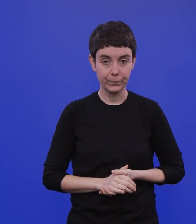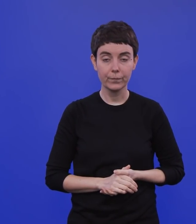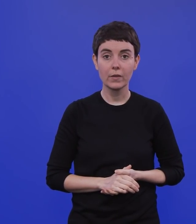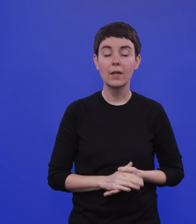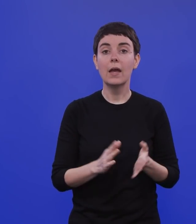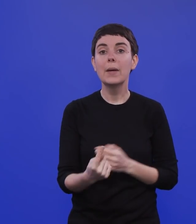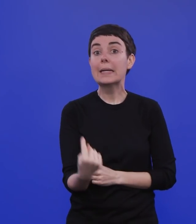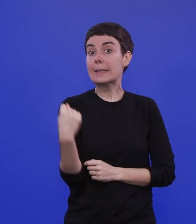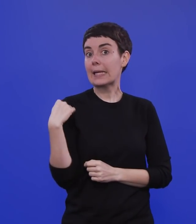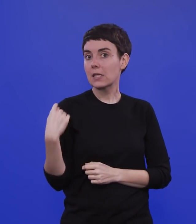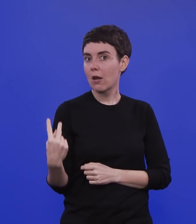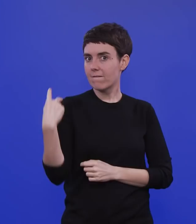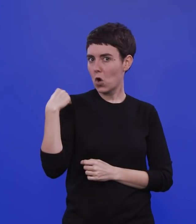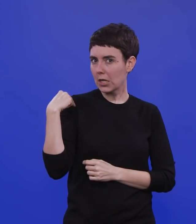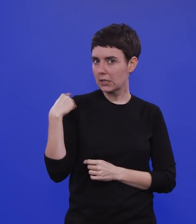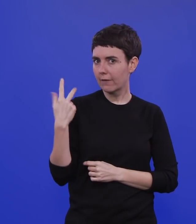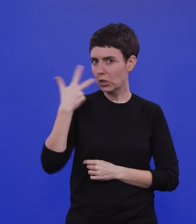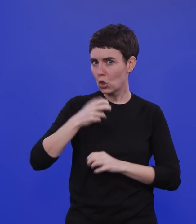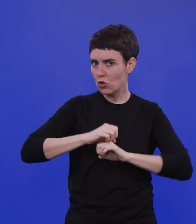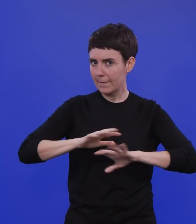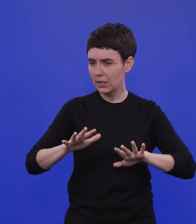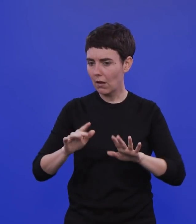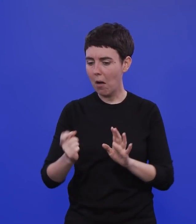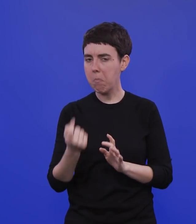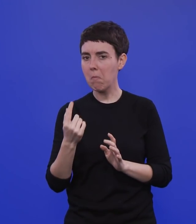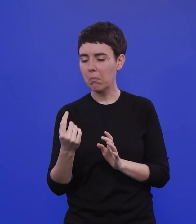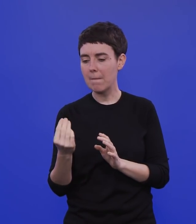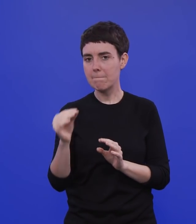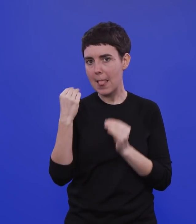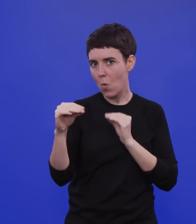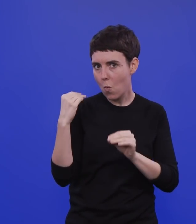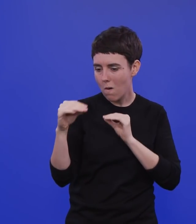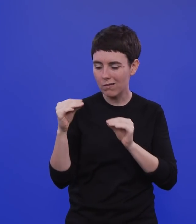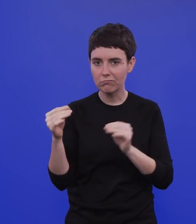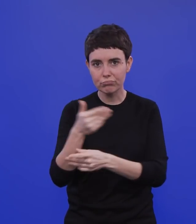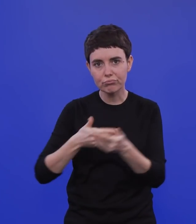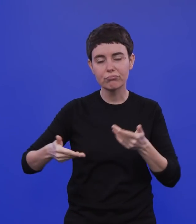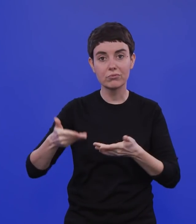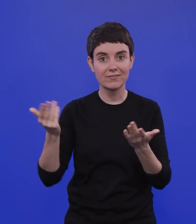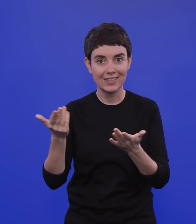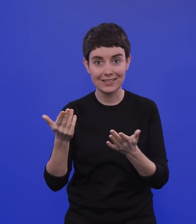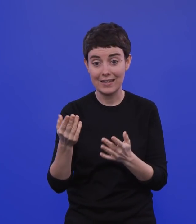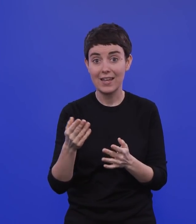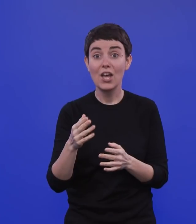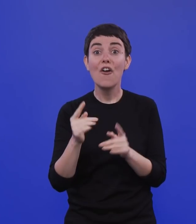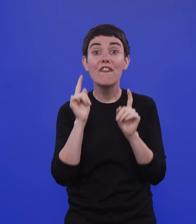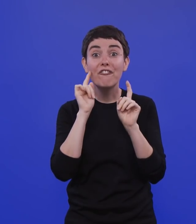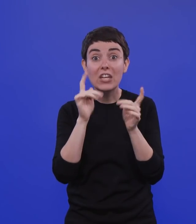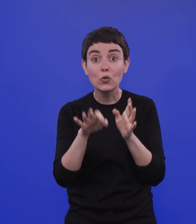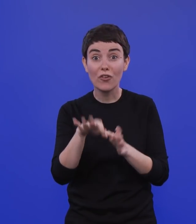Diskussion, Social Media, dass jetzt vor kurzem auch Viren gefunden wurden, die zu dieser 1.1.7